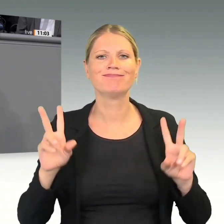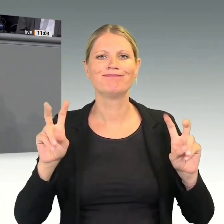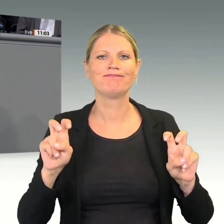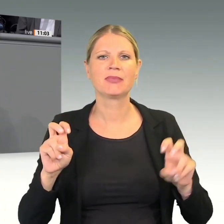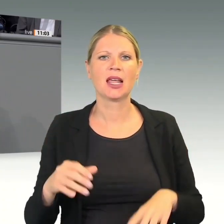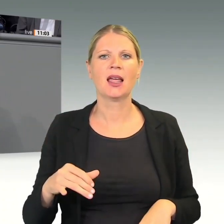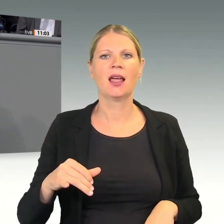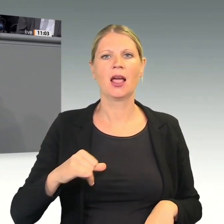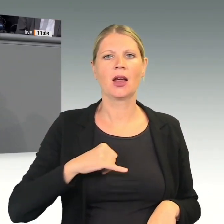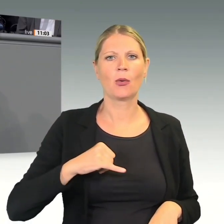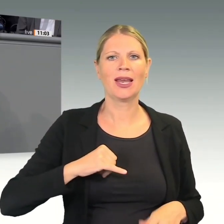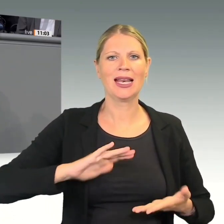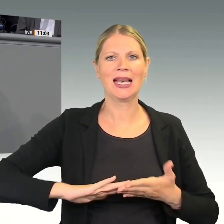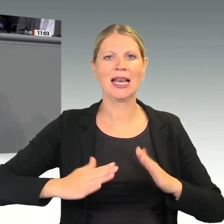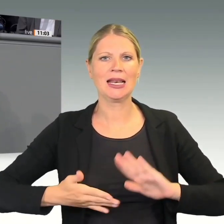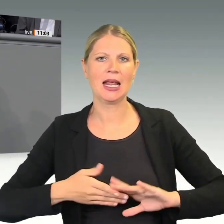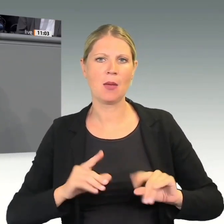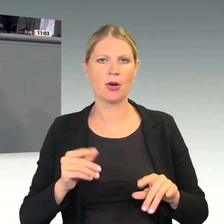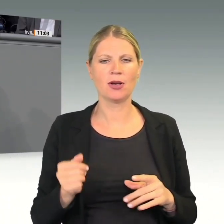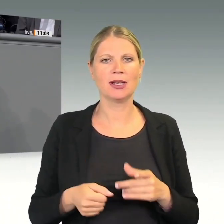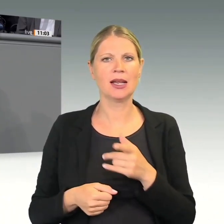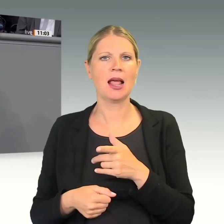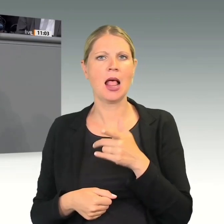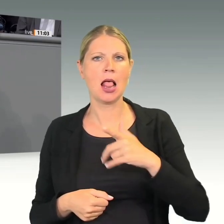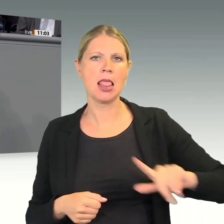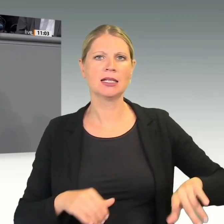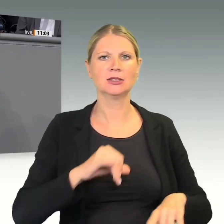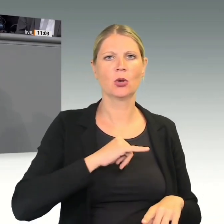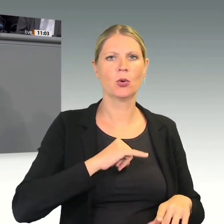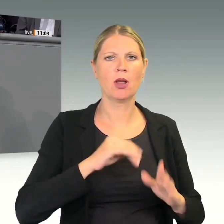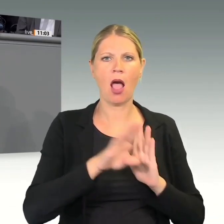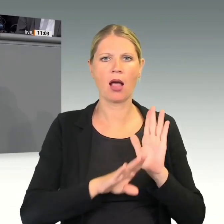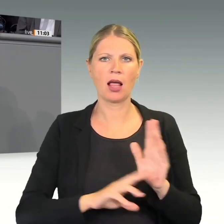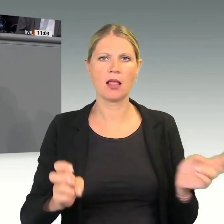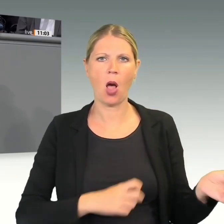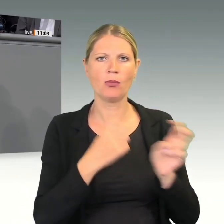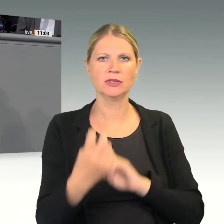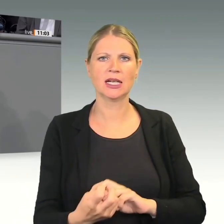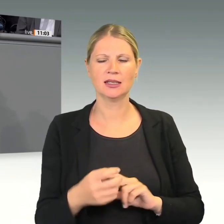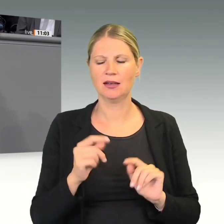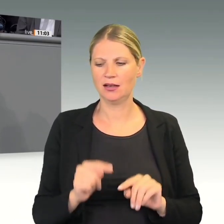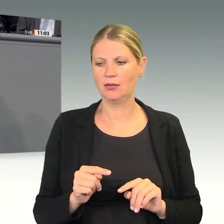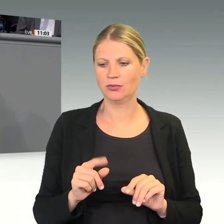letztlich die Umsetzung einer linksgrünen Agenda. In dieser Rede führte sie vier Säulen des Green Deals an,